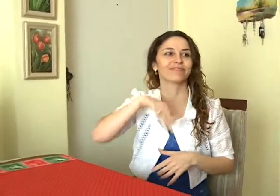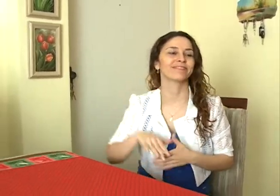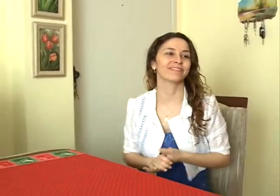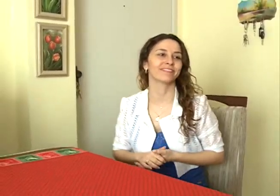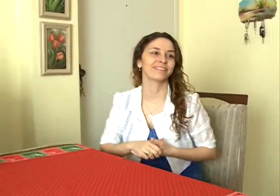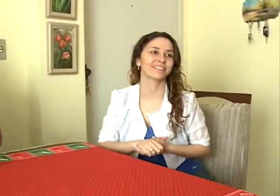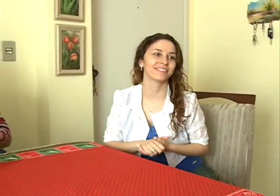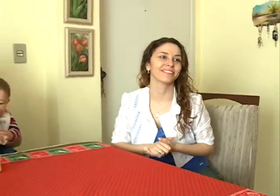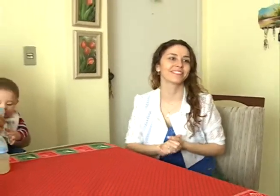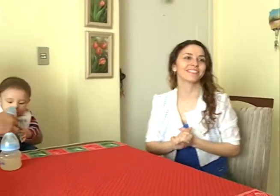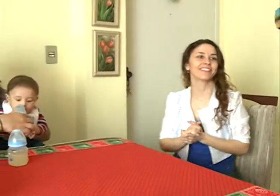muitos amigos surdos.